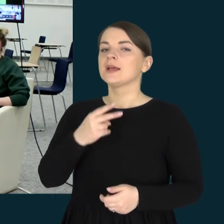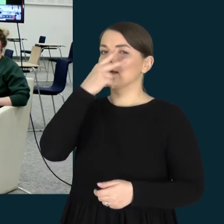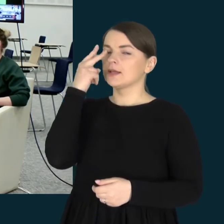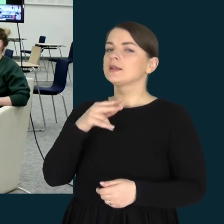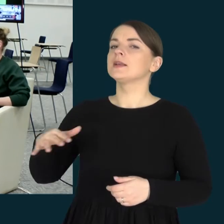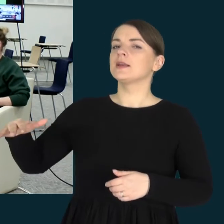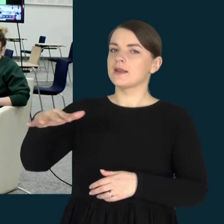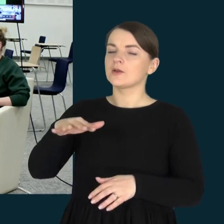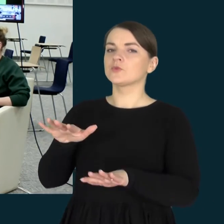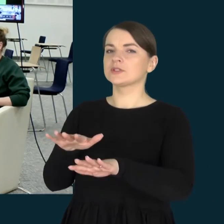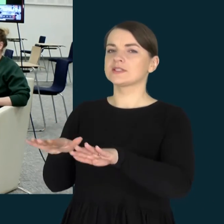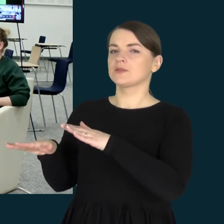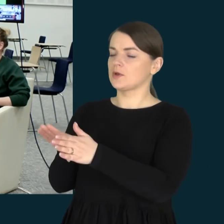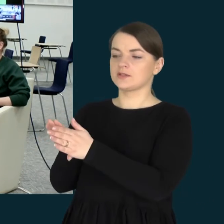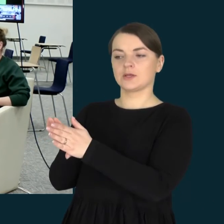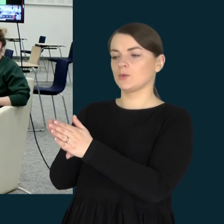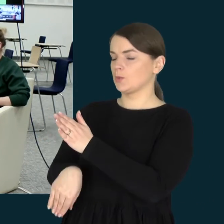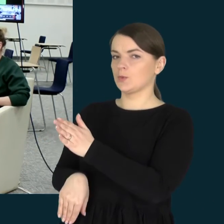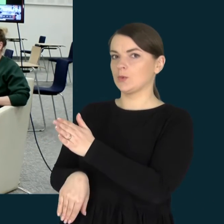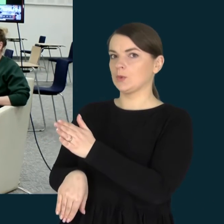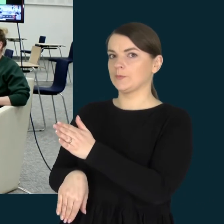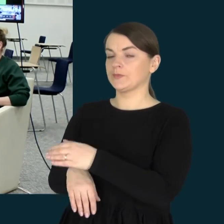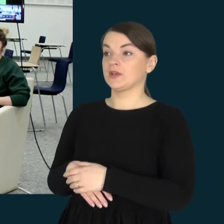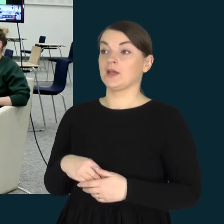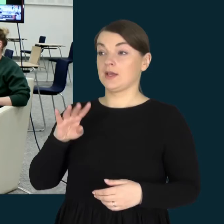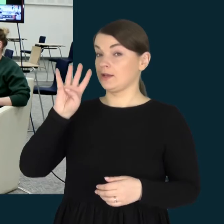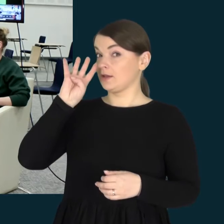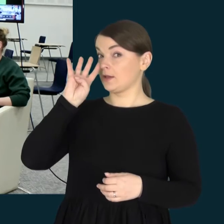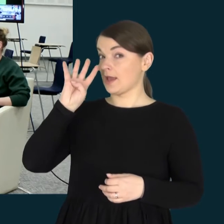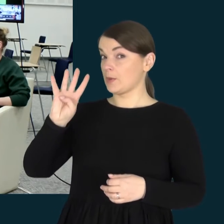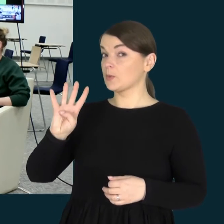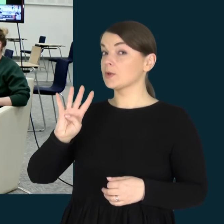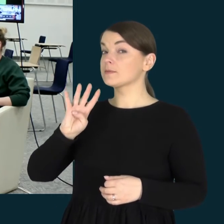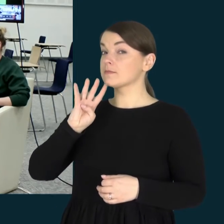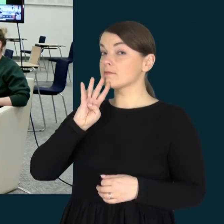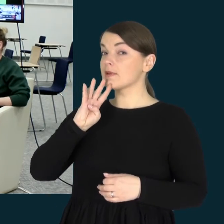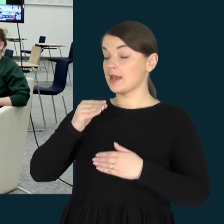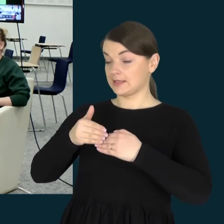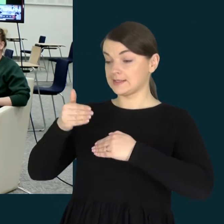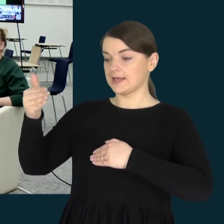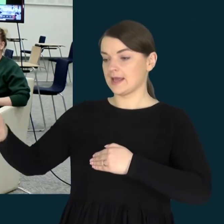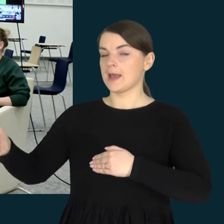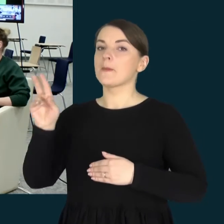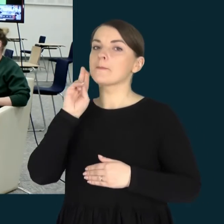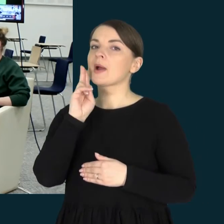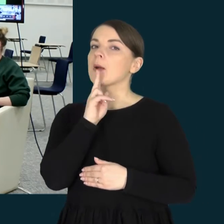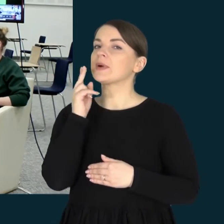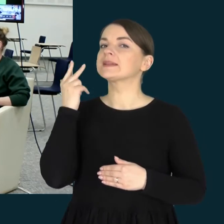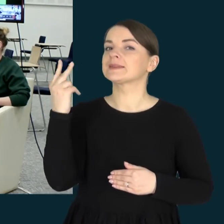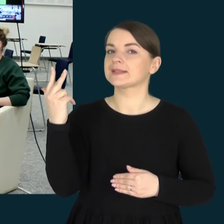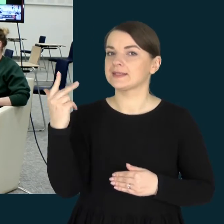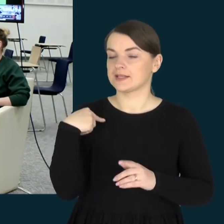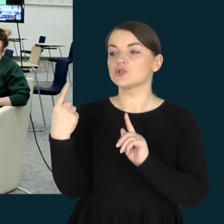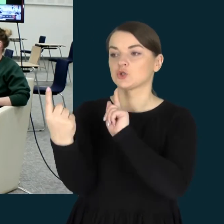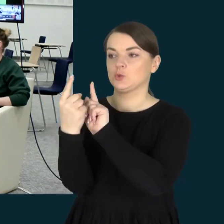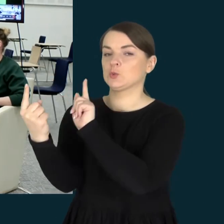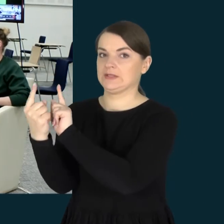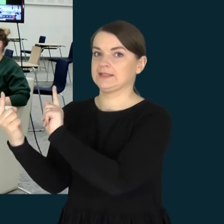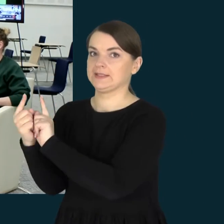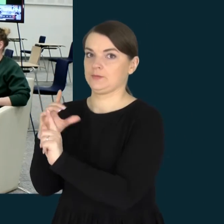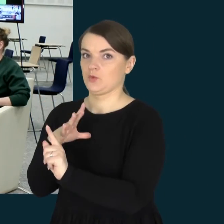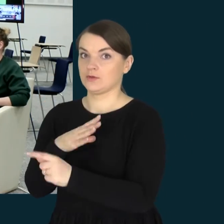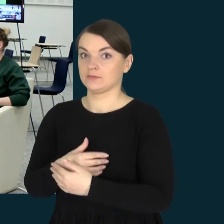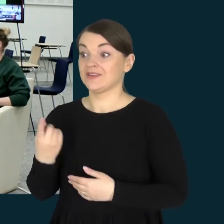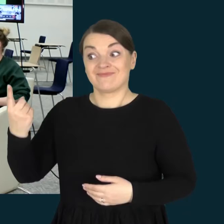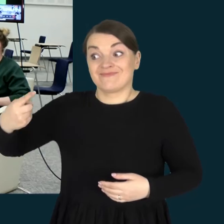situaciją, baisį situaciją. Sutikau per tuos keturis mėnesius vien tris mamas, kurios buvo pasakysios, kad mes atėjame